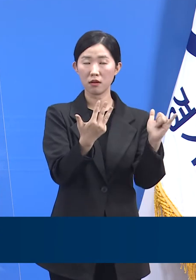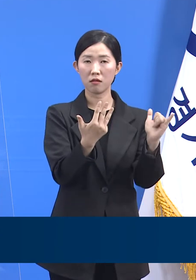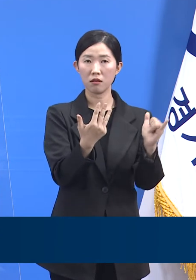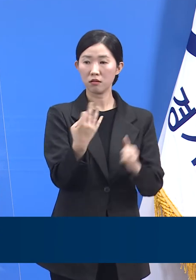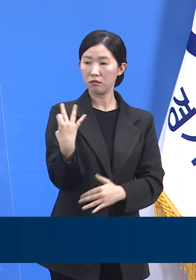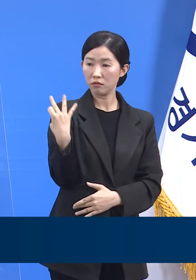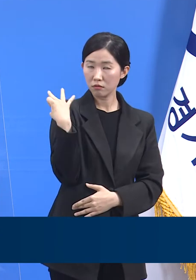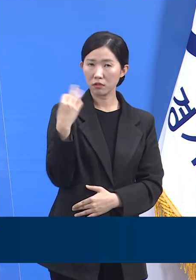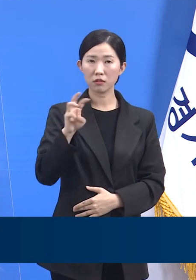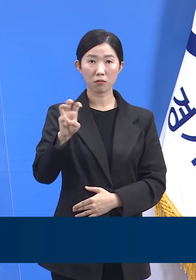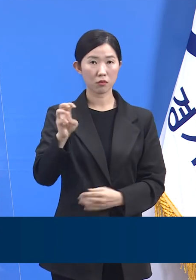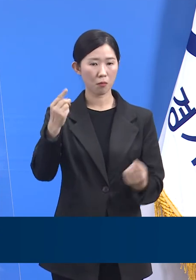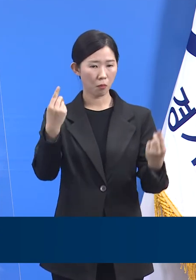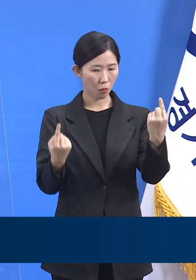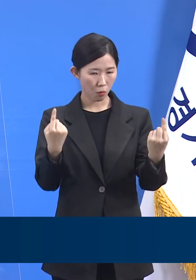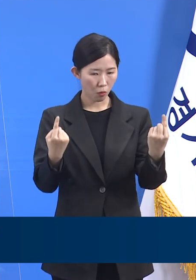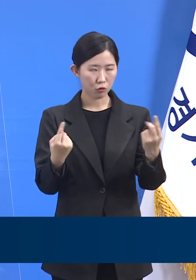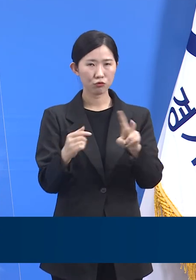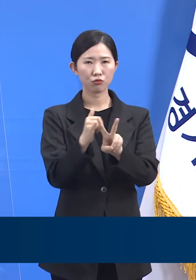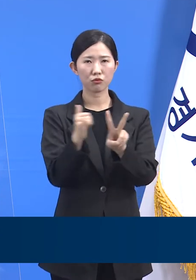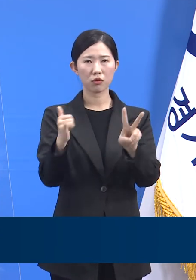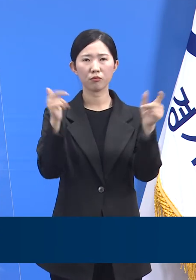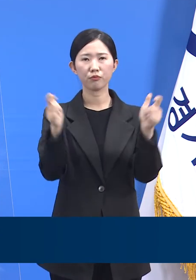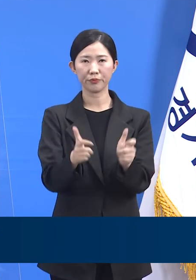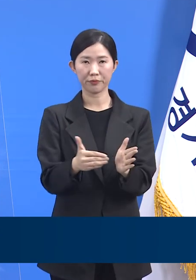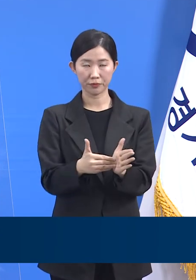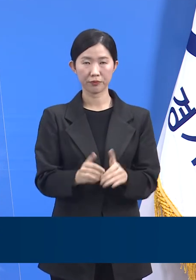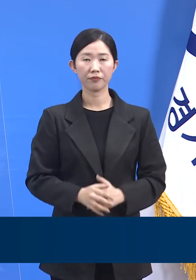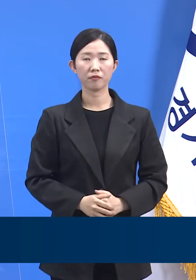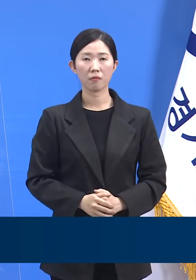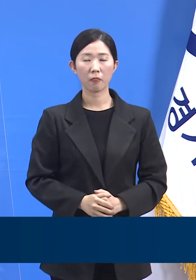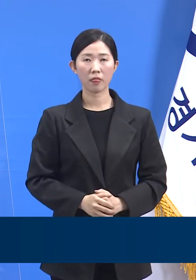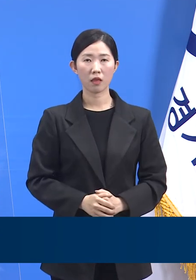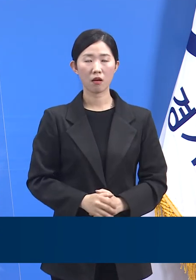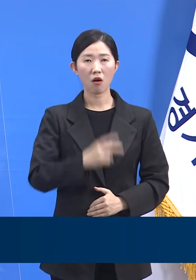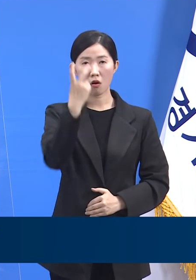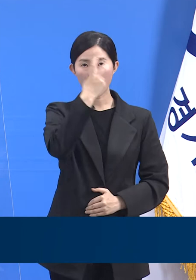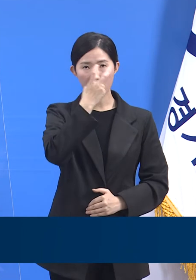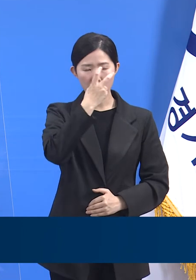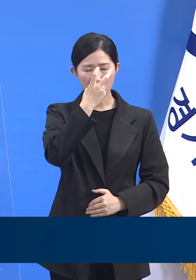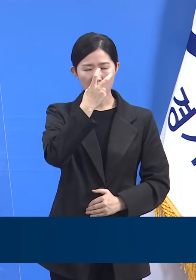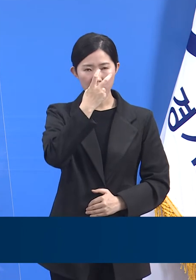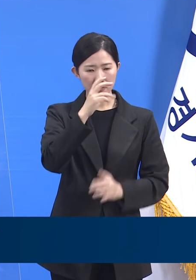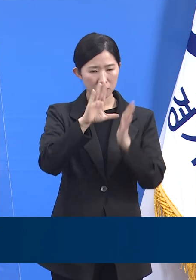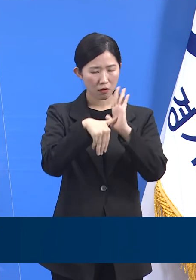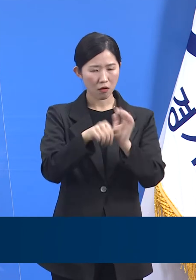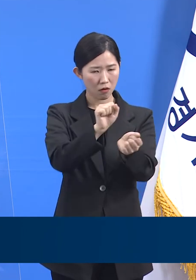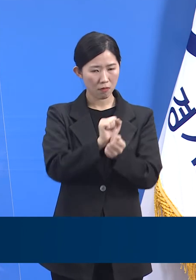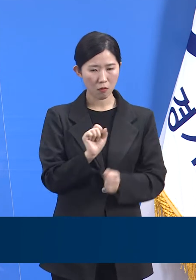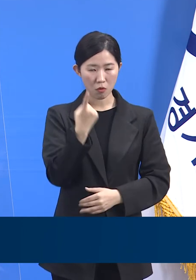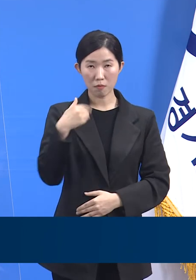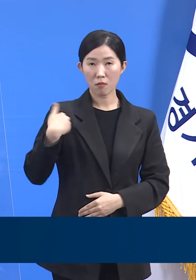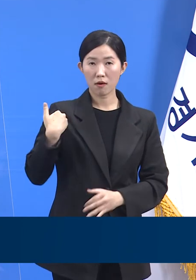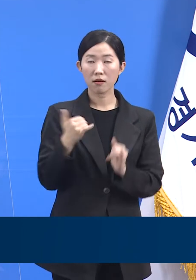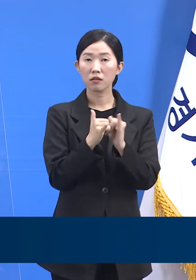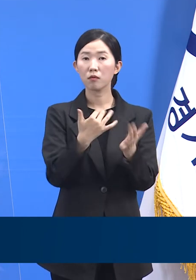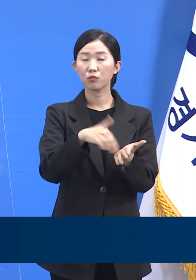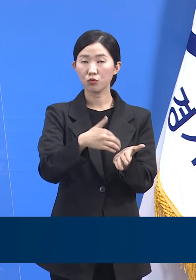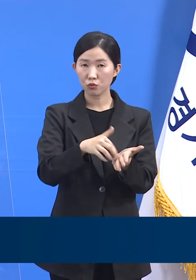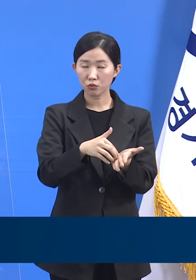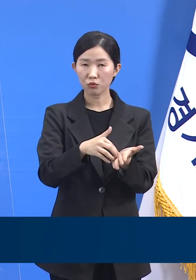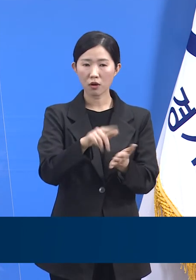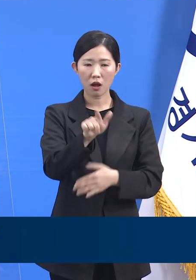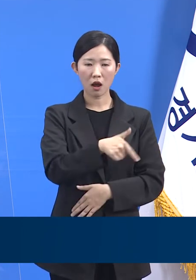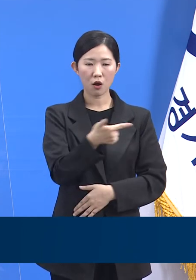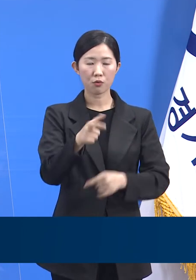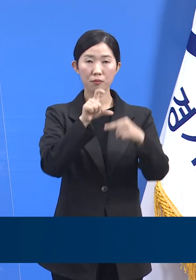30명 대비 2명 감소했습니다. 진단일 당시 감염 경로를 알 수 없는 확진자는 일평균